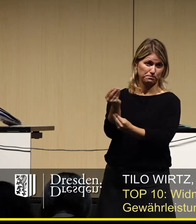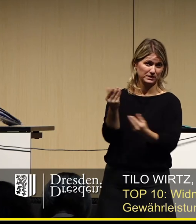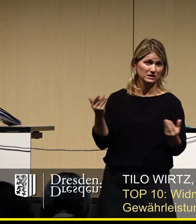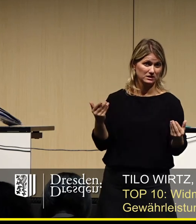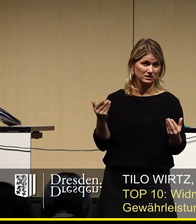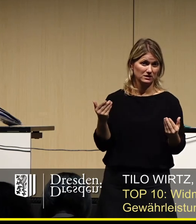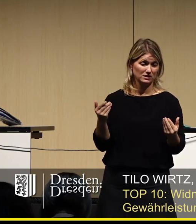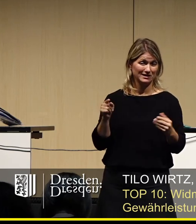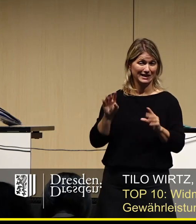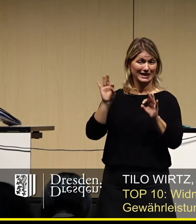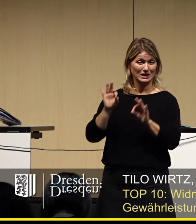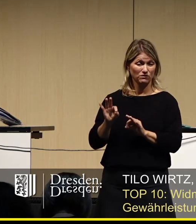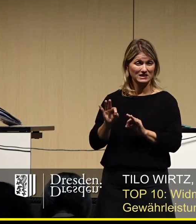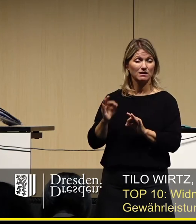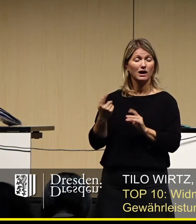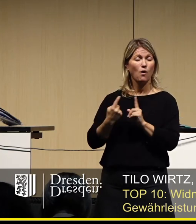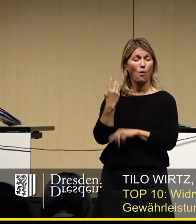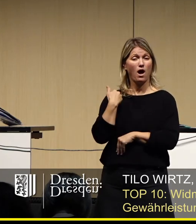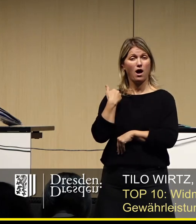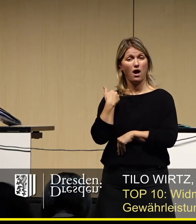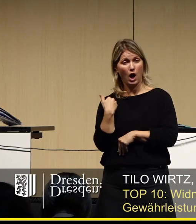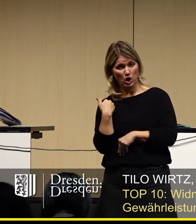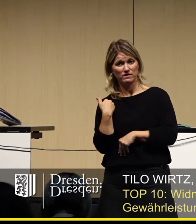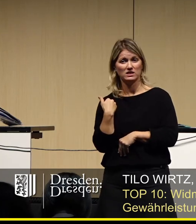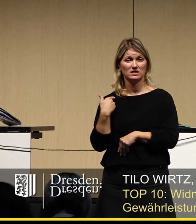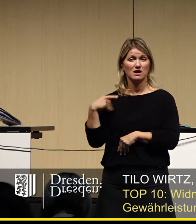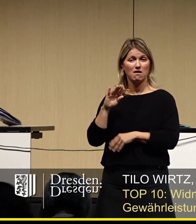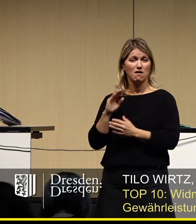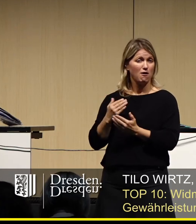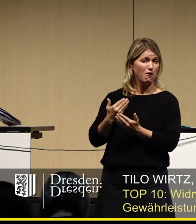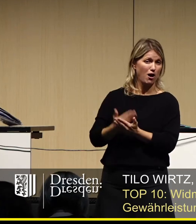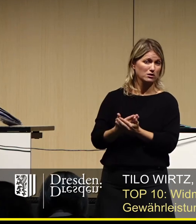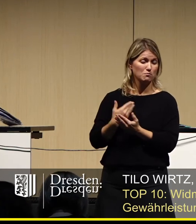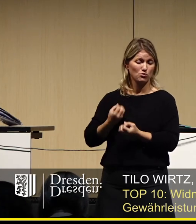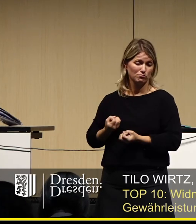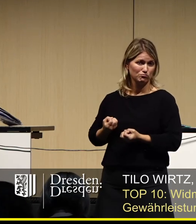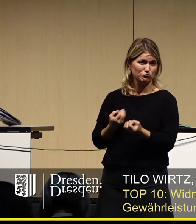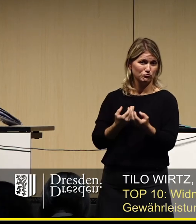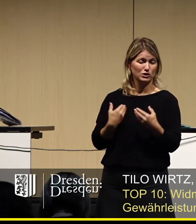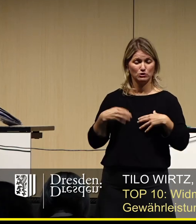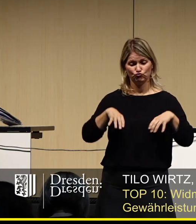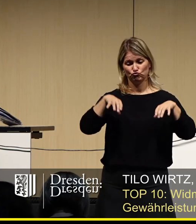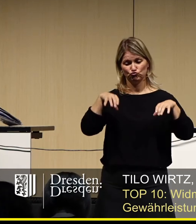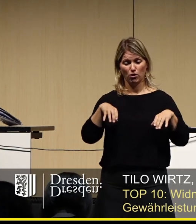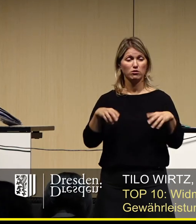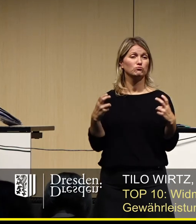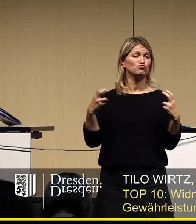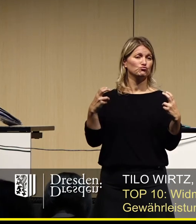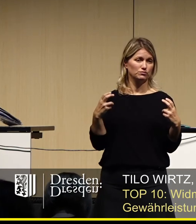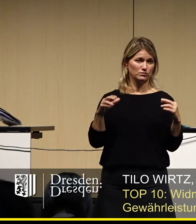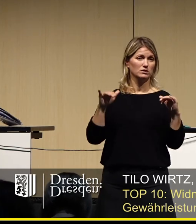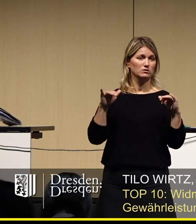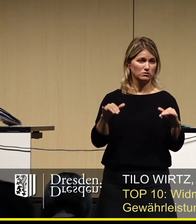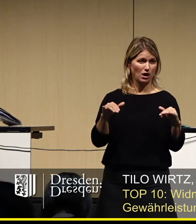Nämlich das Risiko, dass sie den Aufwand treiben, ihr Angebot und ihre Stände auf den Markt zu bringen, dafür